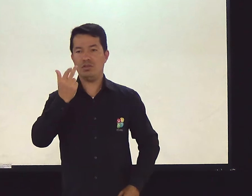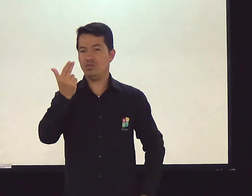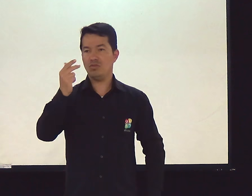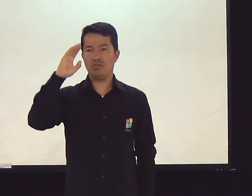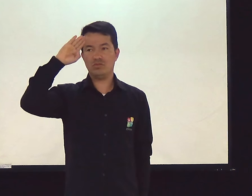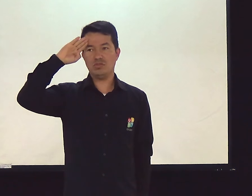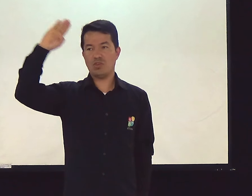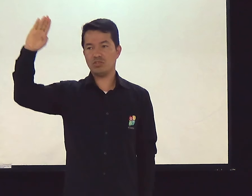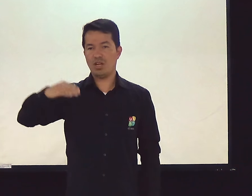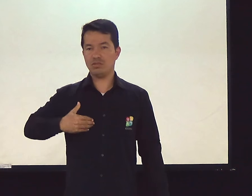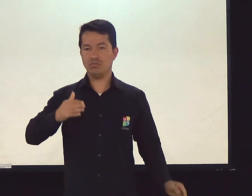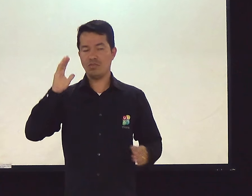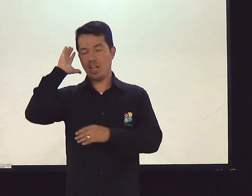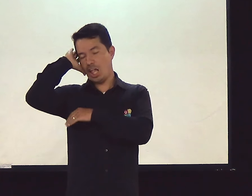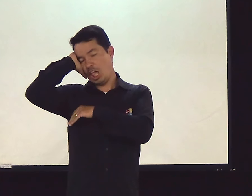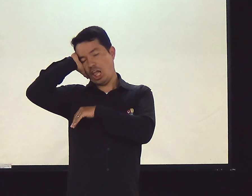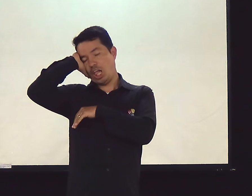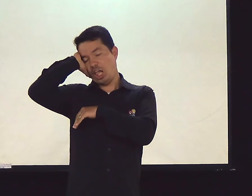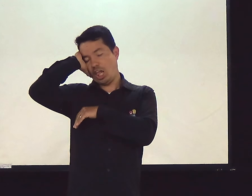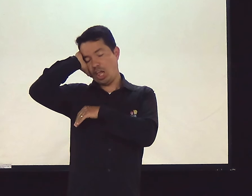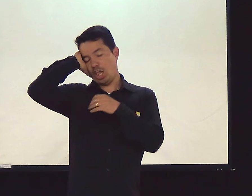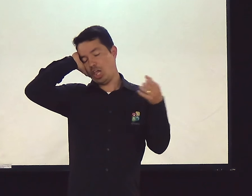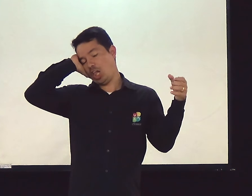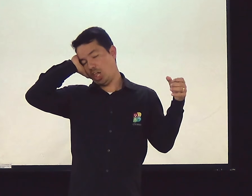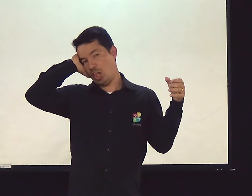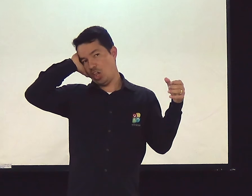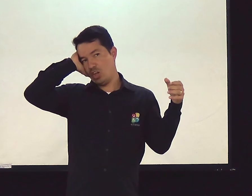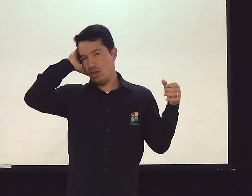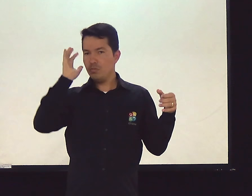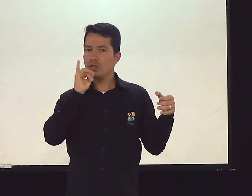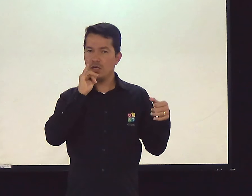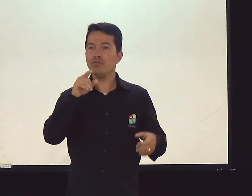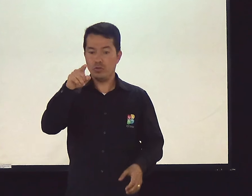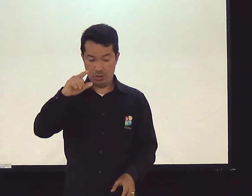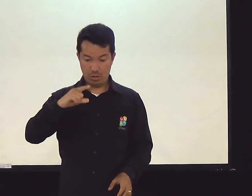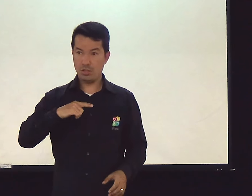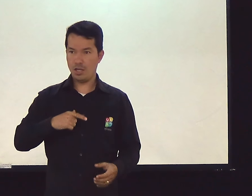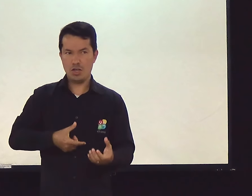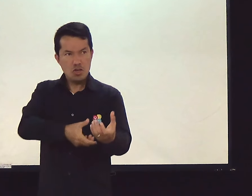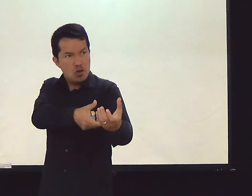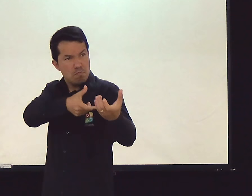Você não pode dormir. Você é um soldado. Mas você não pode dormir no seu posto.